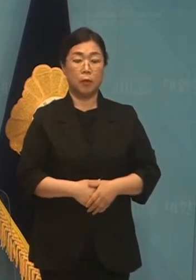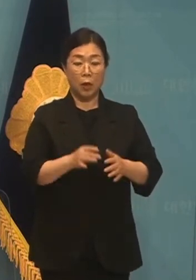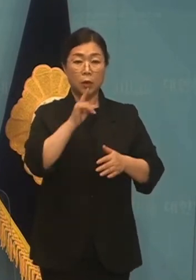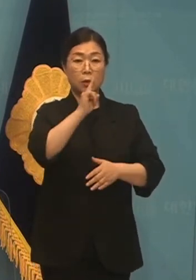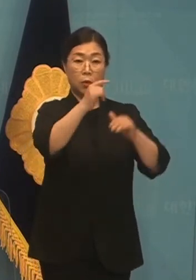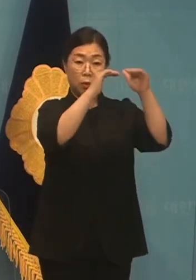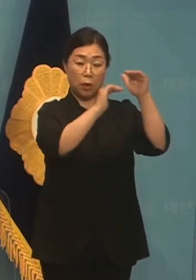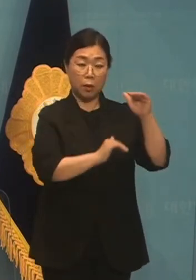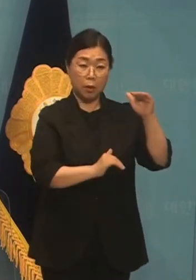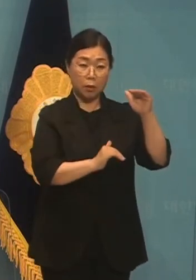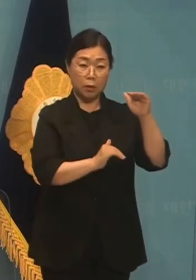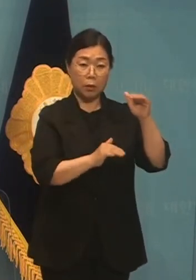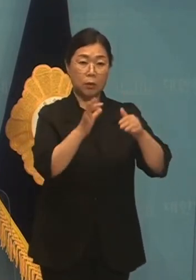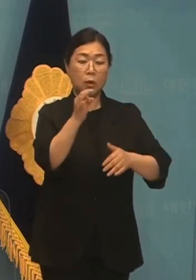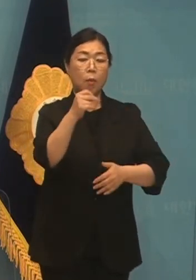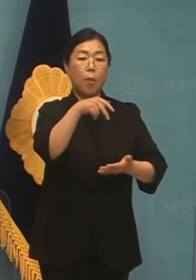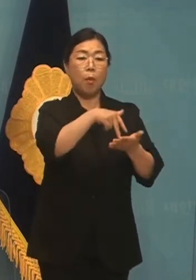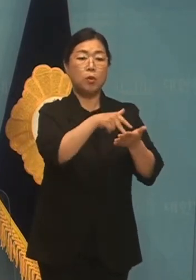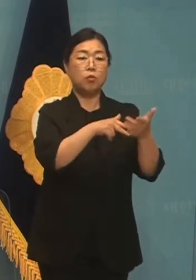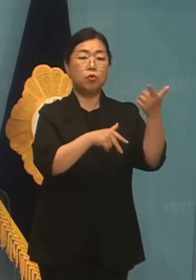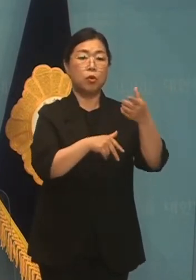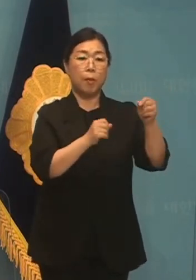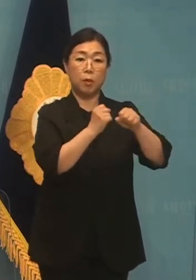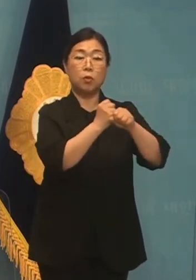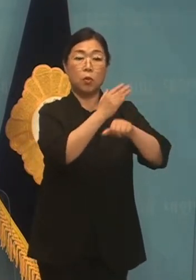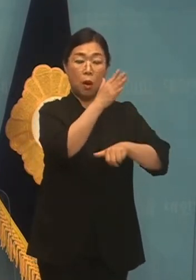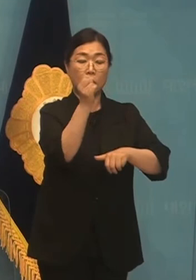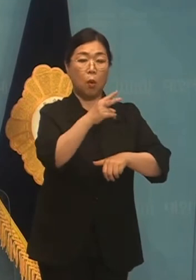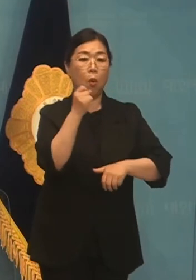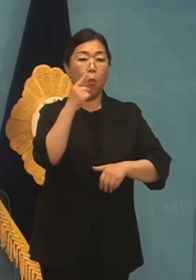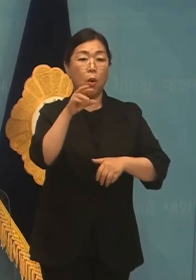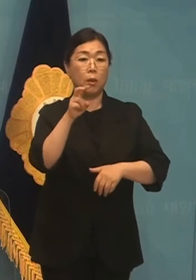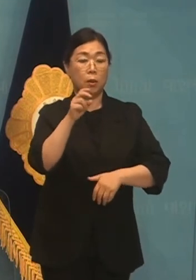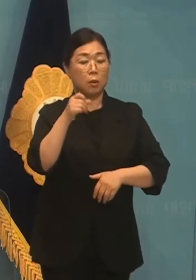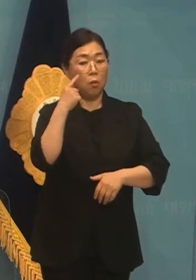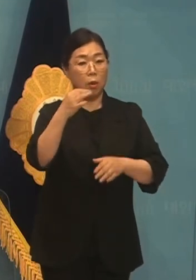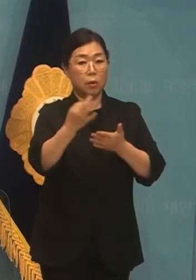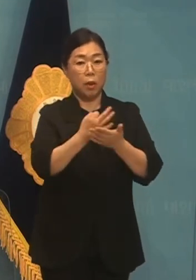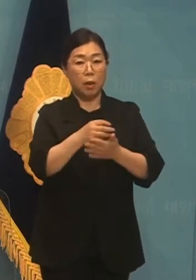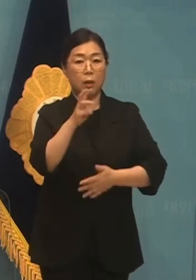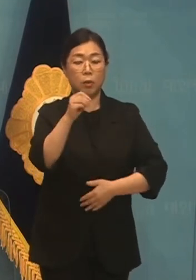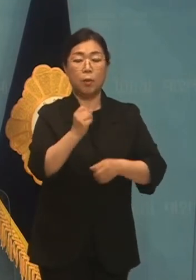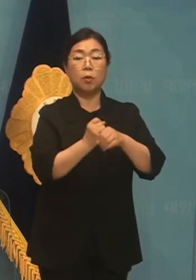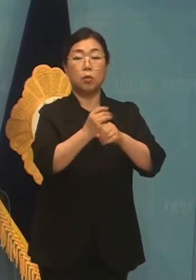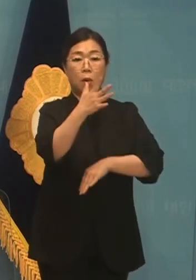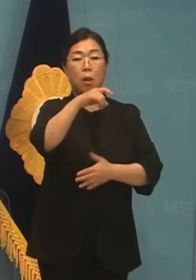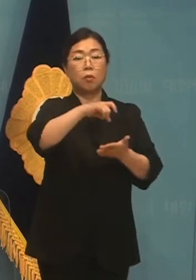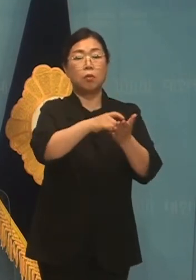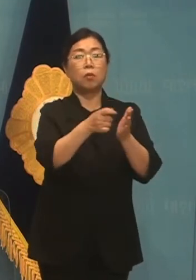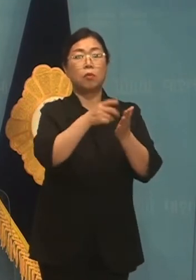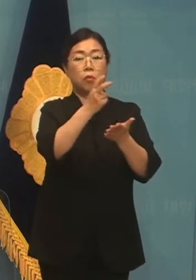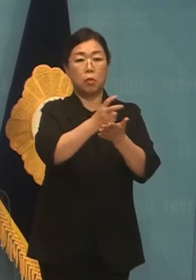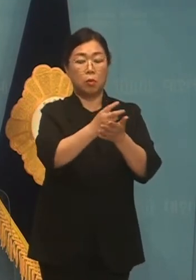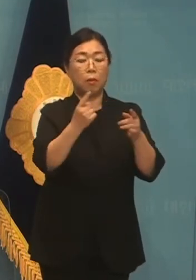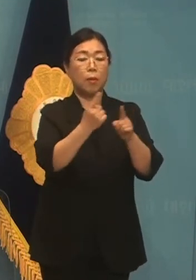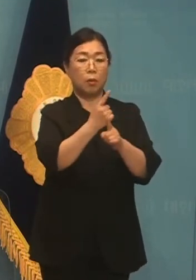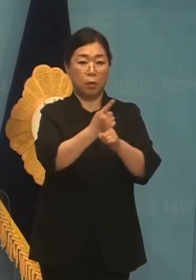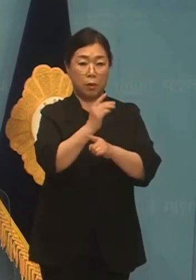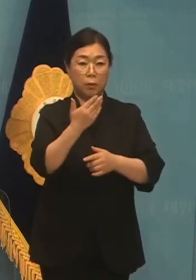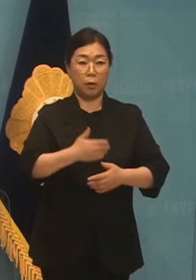신고대사금의 기준인 보증급 6천만원 초과 또는 월세 30만원 초과 규정도 개선되어야 합니다.